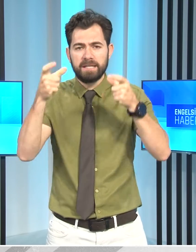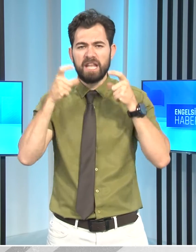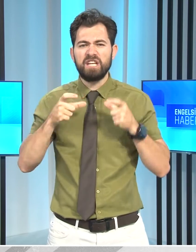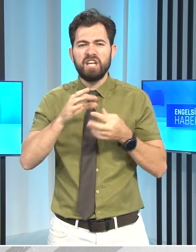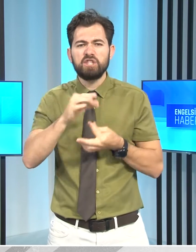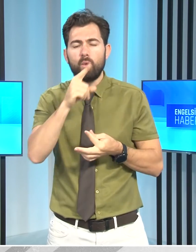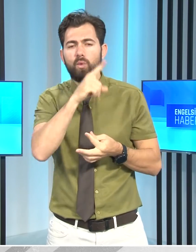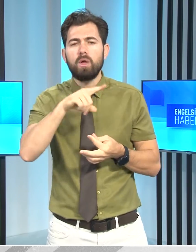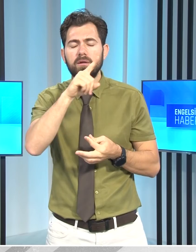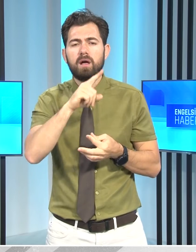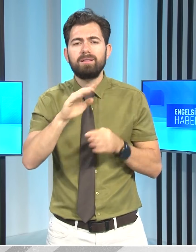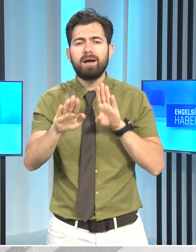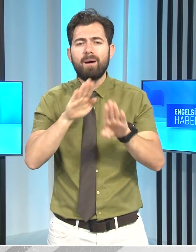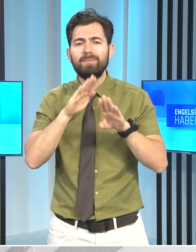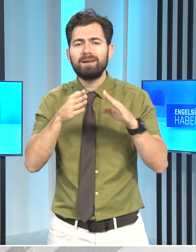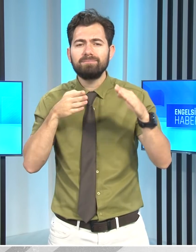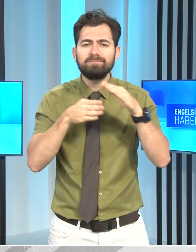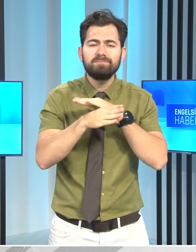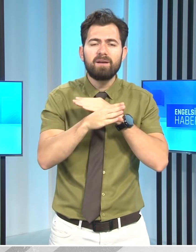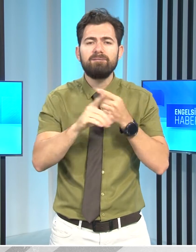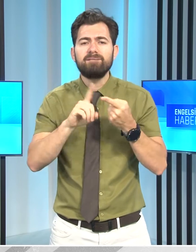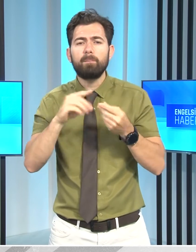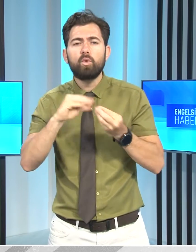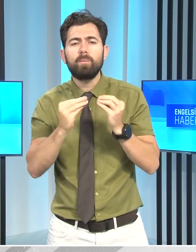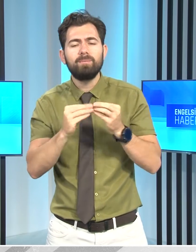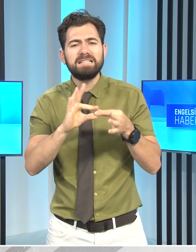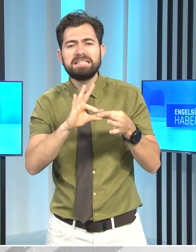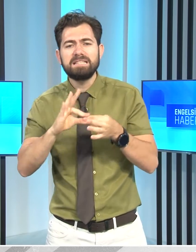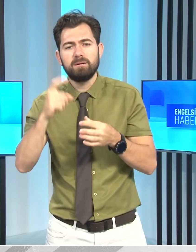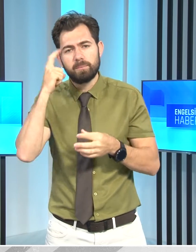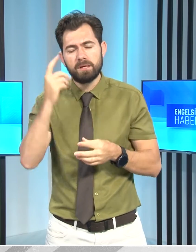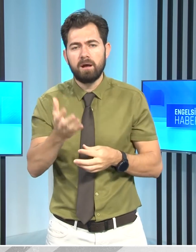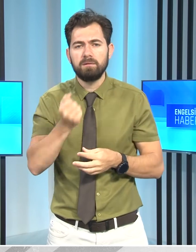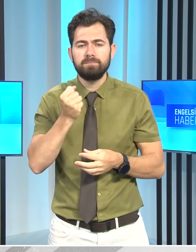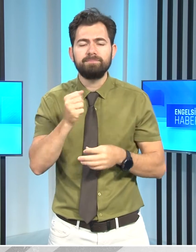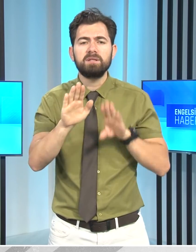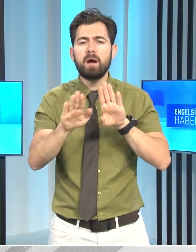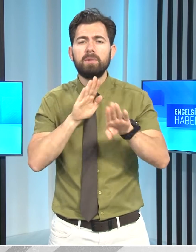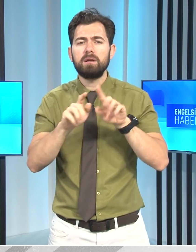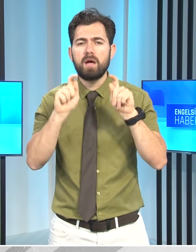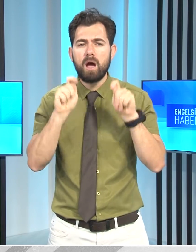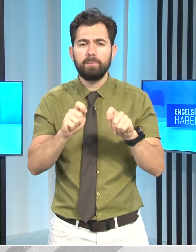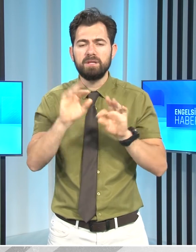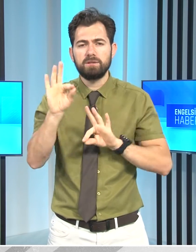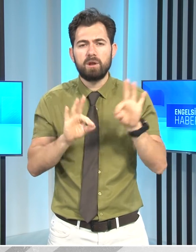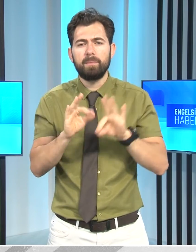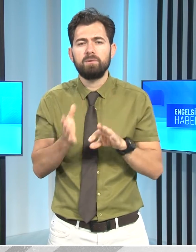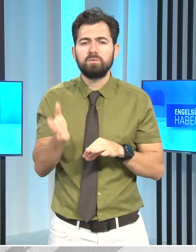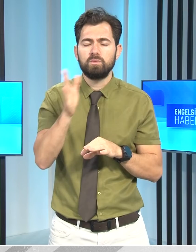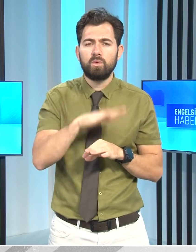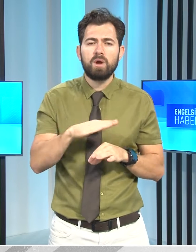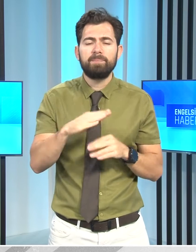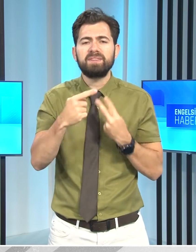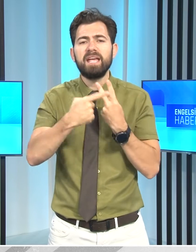kişilerden kapılardaki geçişler ve sorunlarla ilgili bilgi aldı. Kapılarda yaptığı incelemelerin